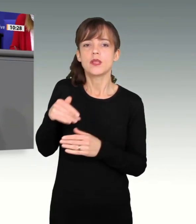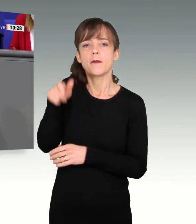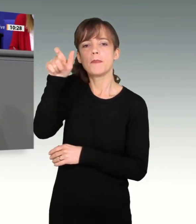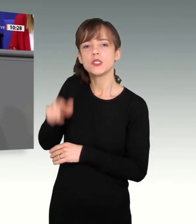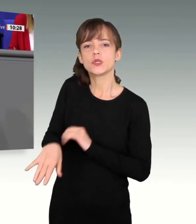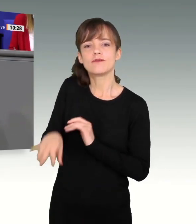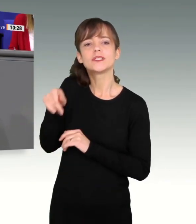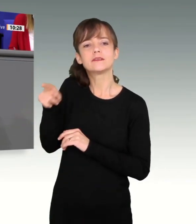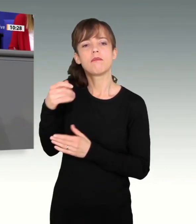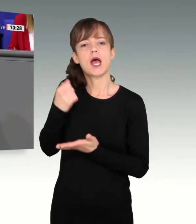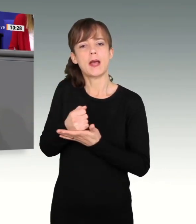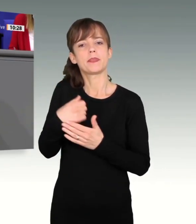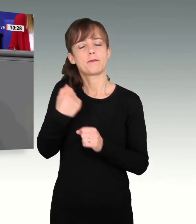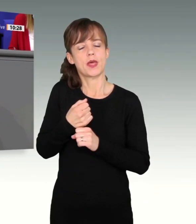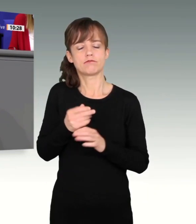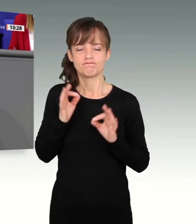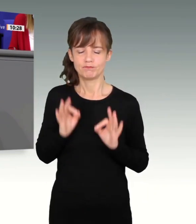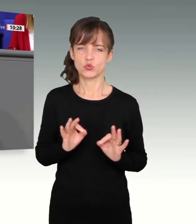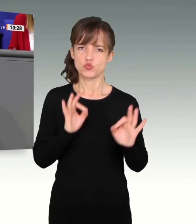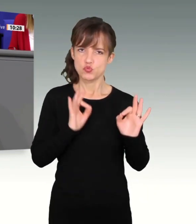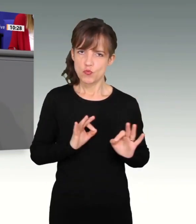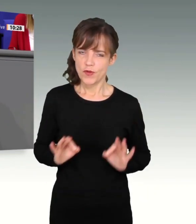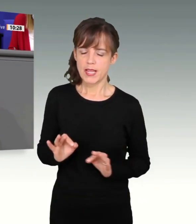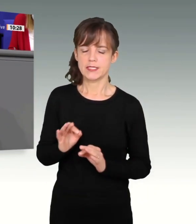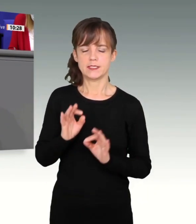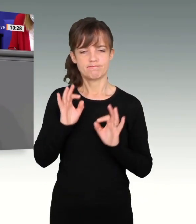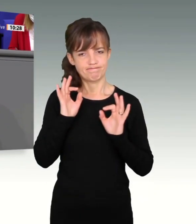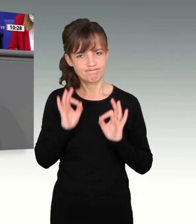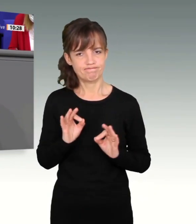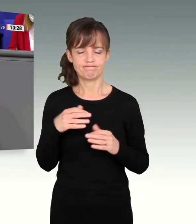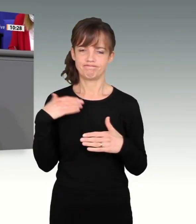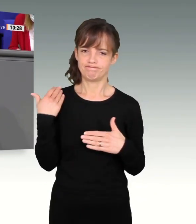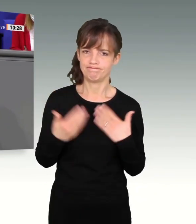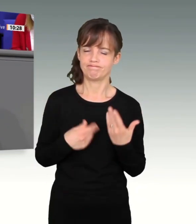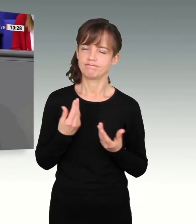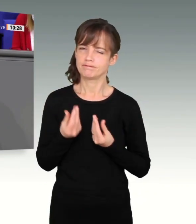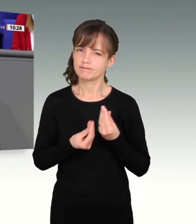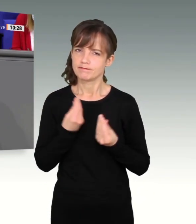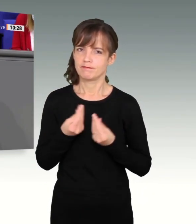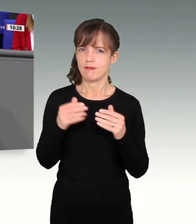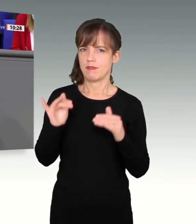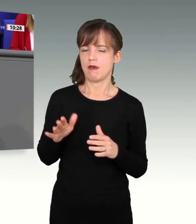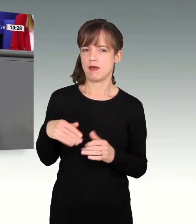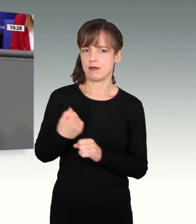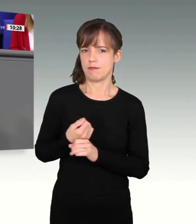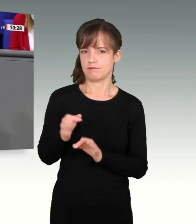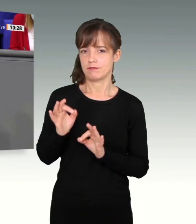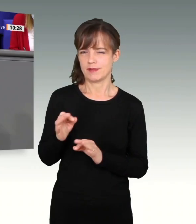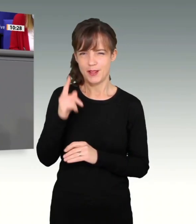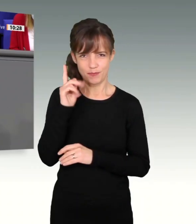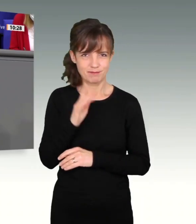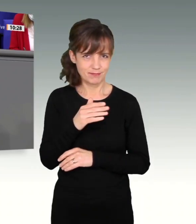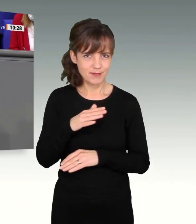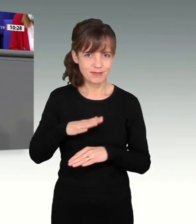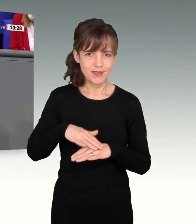Einschätzung mit großer Gewissenhaftigkeit, mit großem Einsatz und auch mit notwendigem Feingefühl ausgefüllt hat. Ich glaube, ich darf hier im